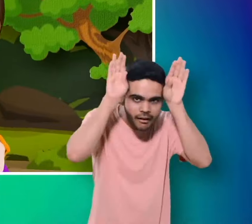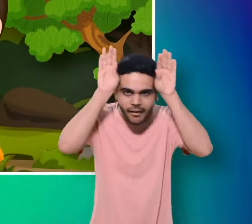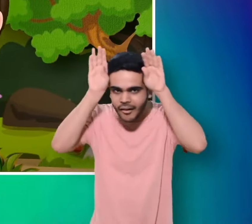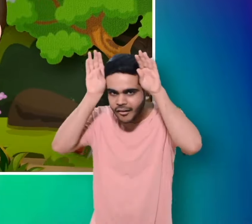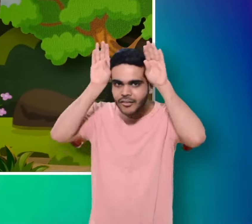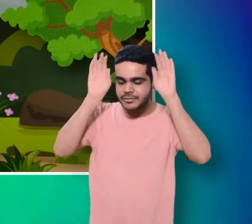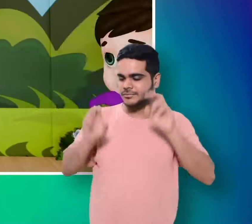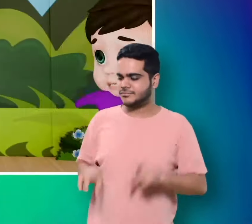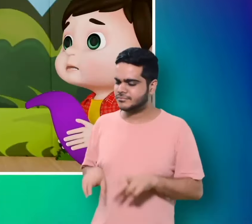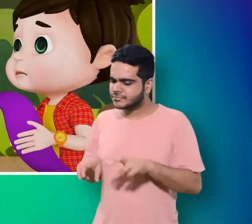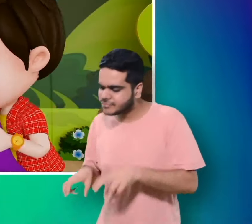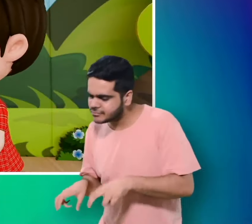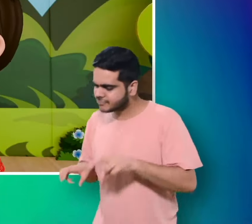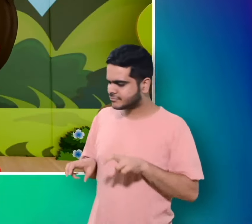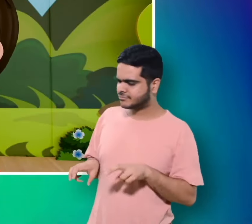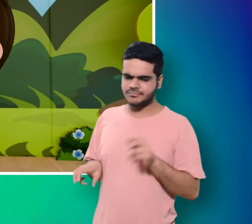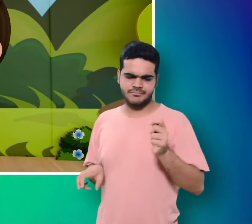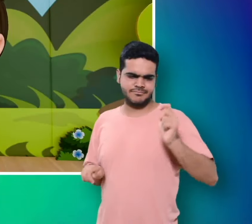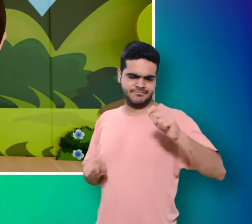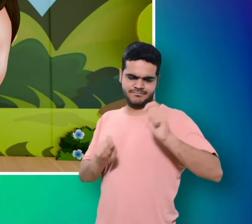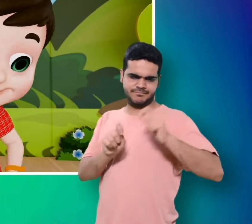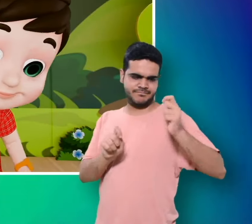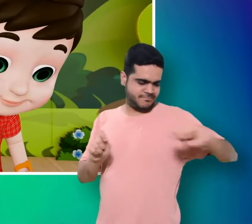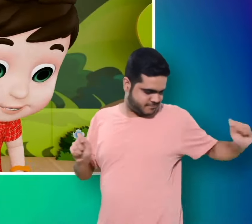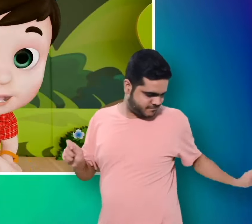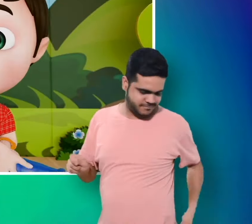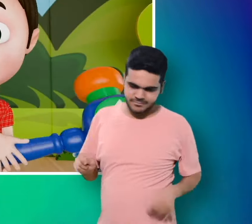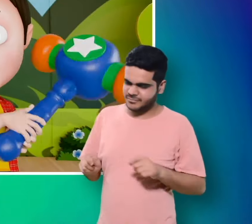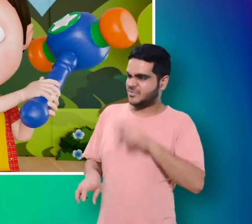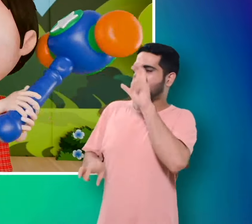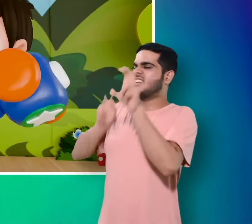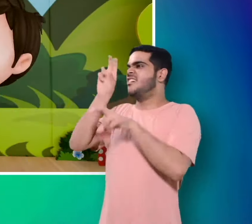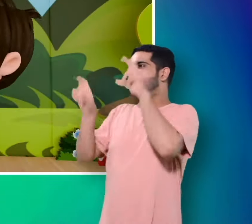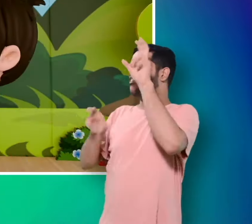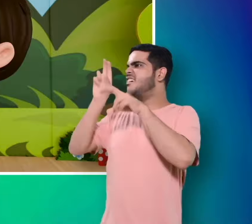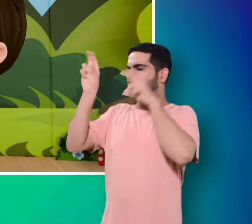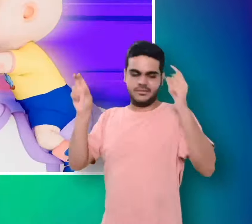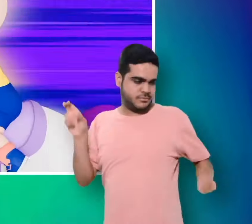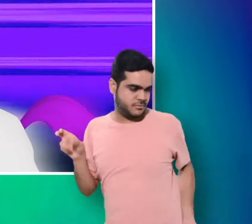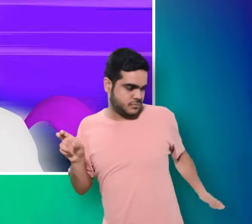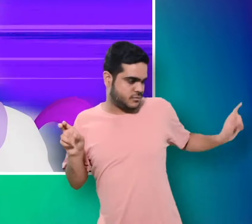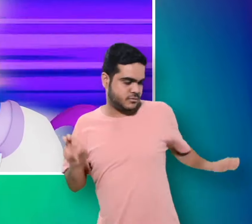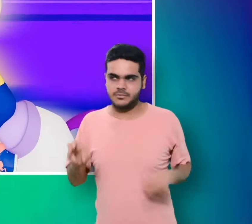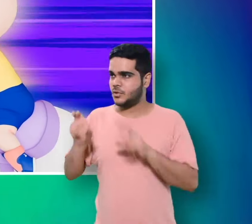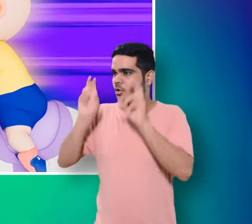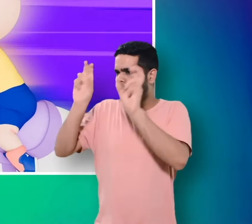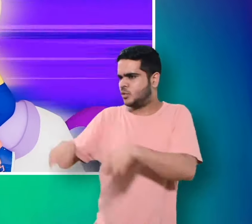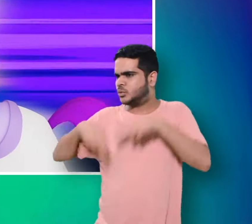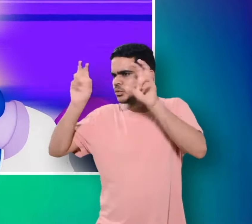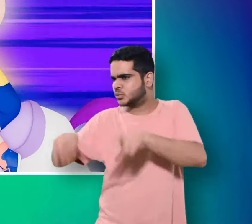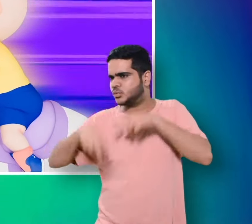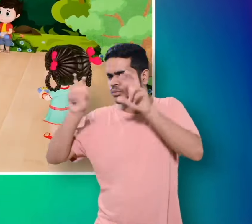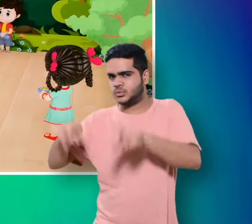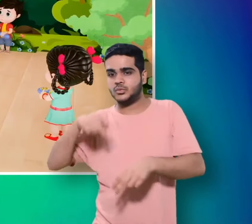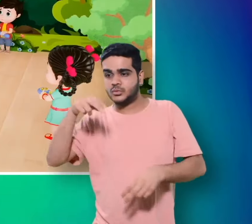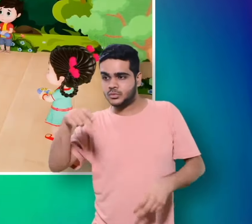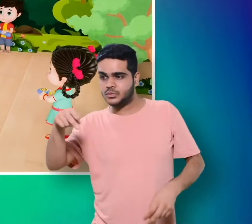पे घोड़ा घोड़े की तुम पे जो मारा हथ दोड़ा दोड़ा दोड़ा घोड़ा दुम